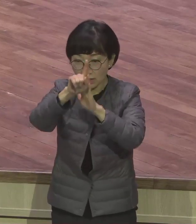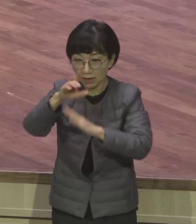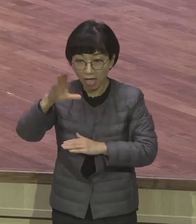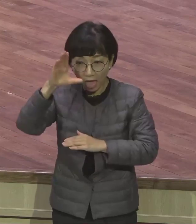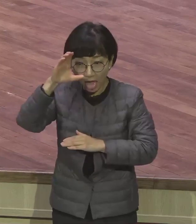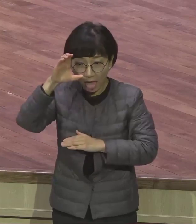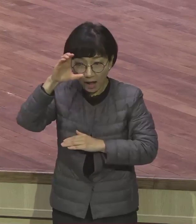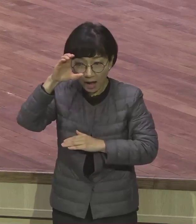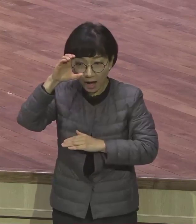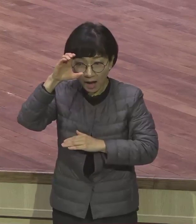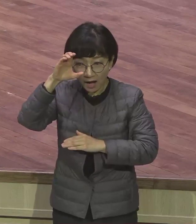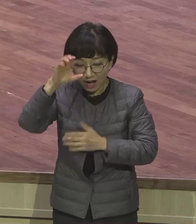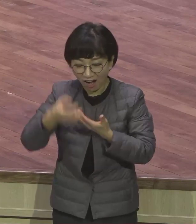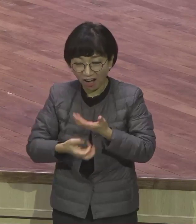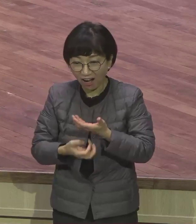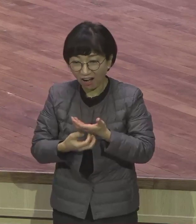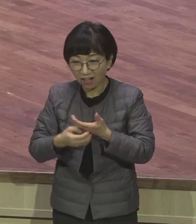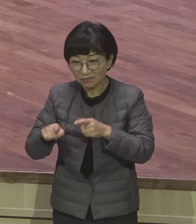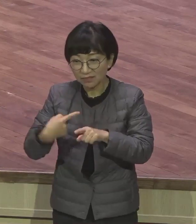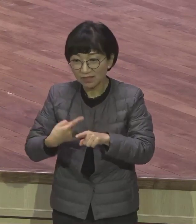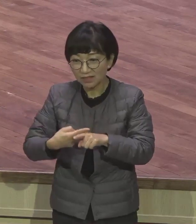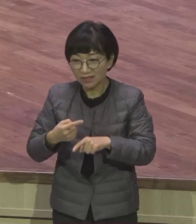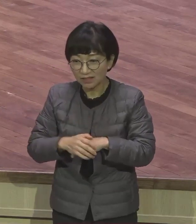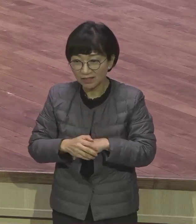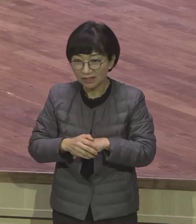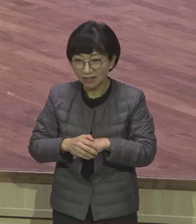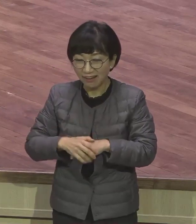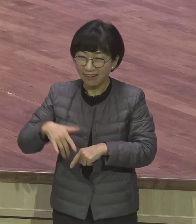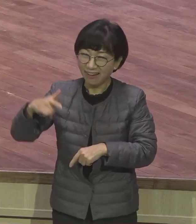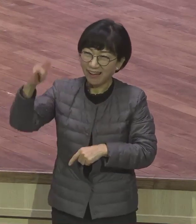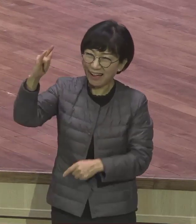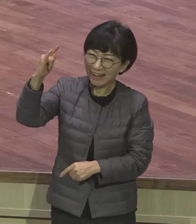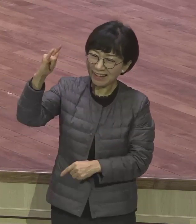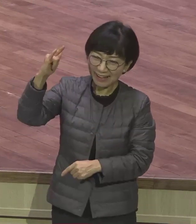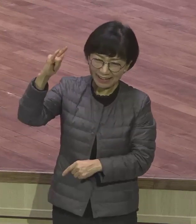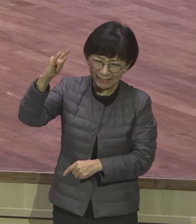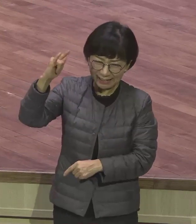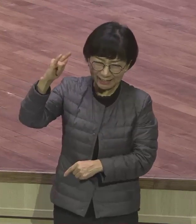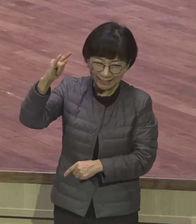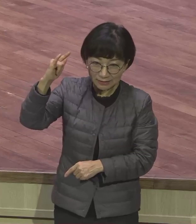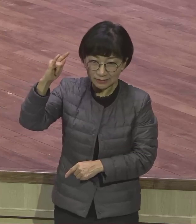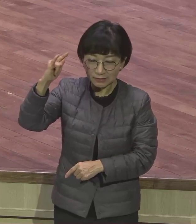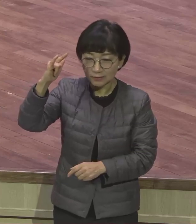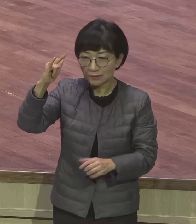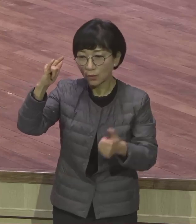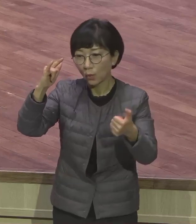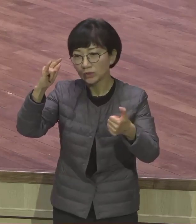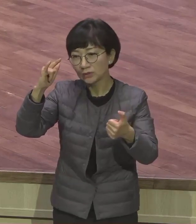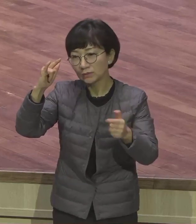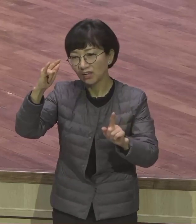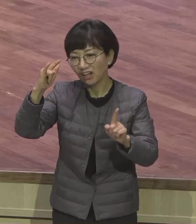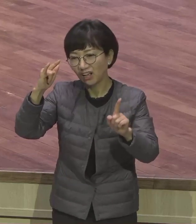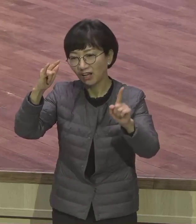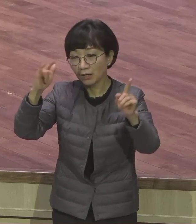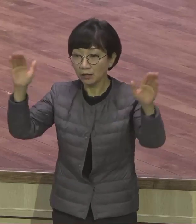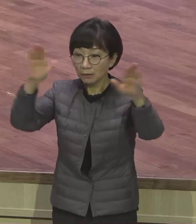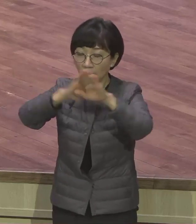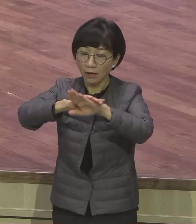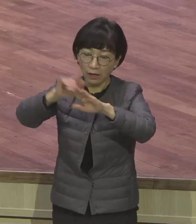후라이 되어버려요. 엄청나게 뜨겁습니다. 이 광야 그리. 밤에는 엄청 추워. 영하로도 영하.